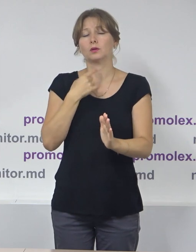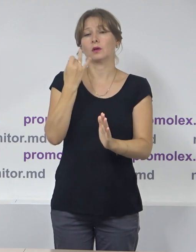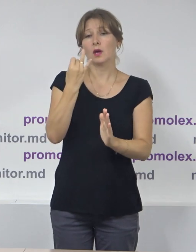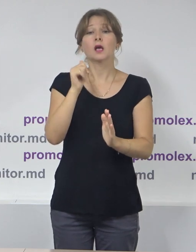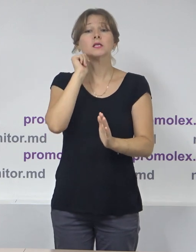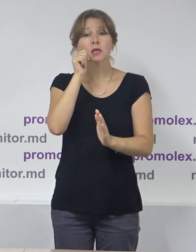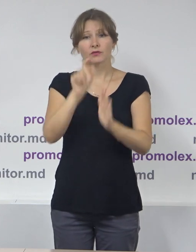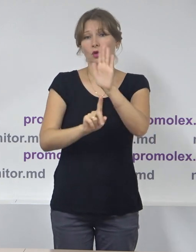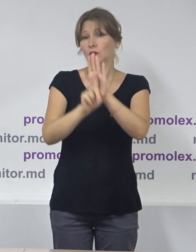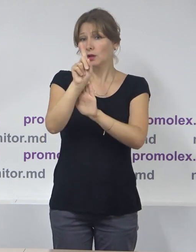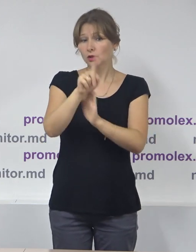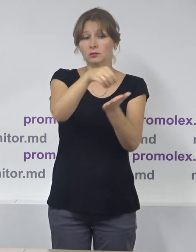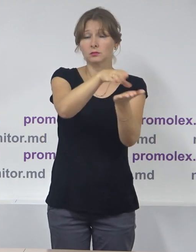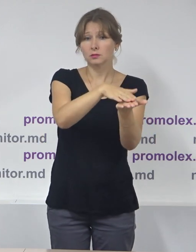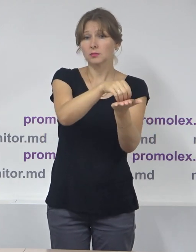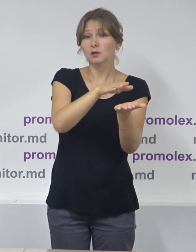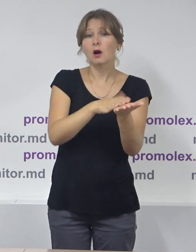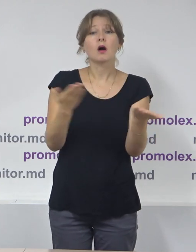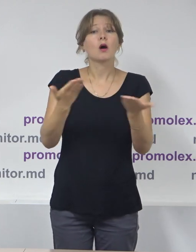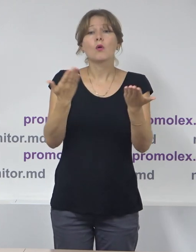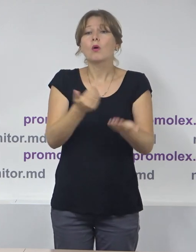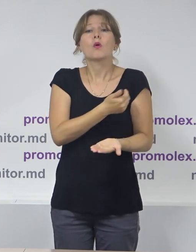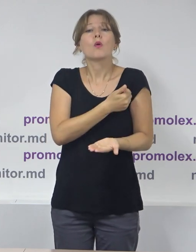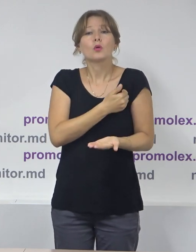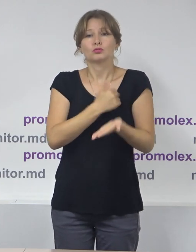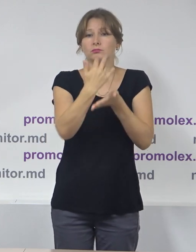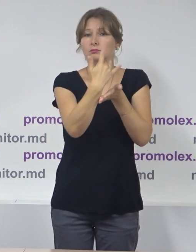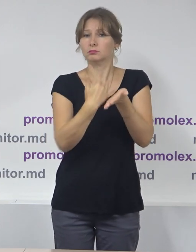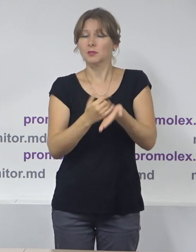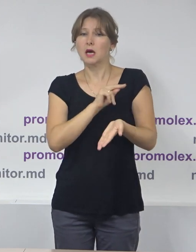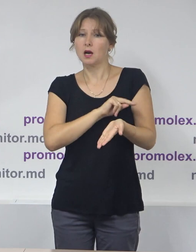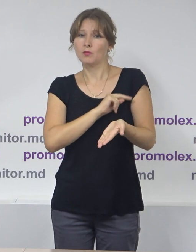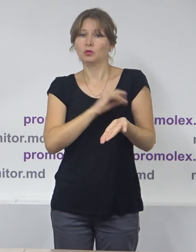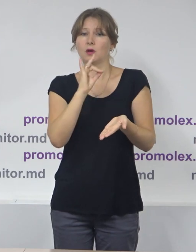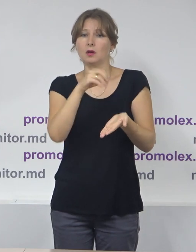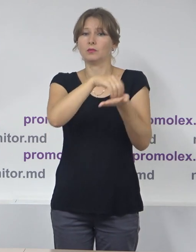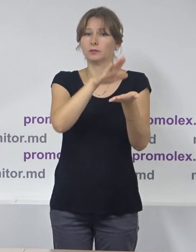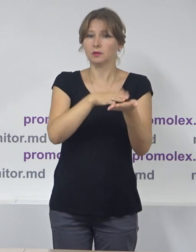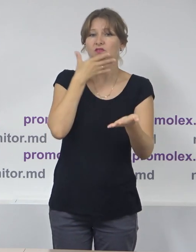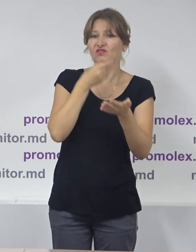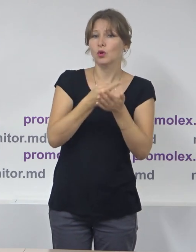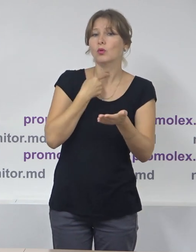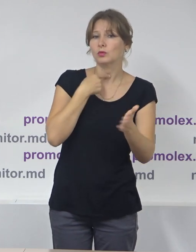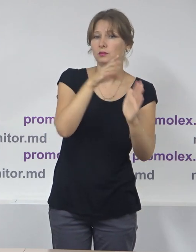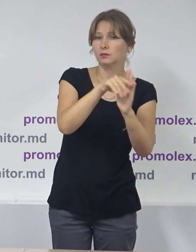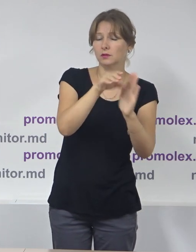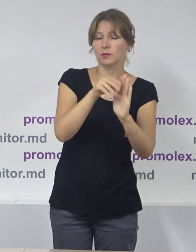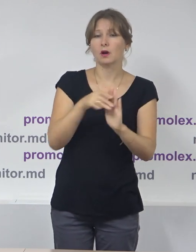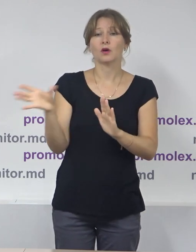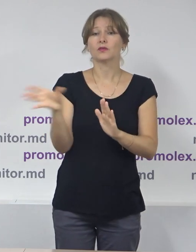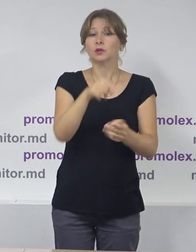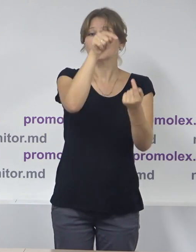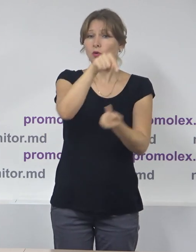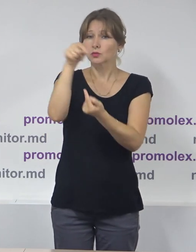candidaților la funcțiile elective pentru circunscripțiile electorale din nivelul 2. Constatările și tendințele